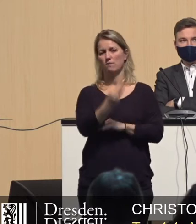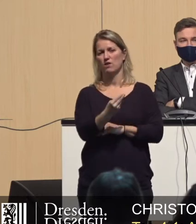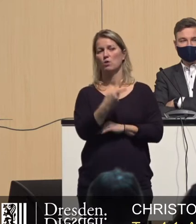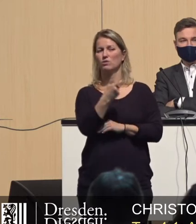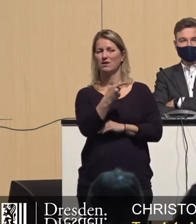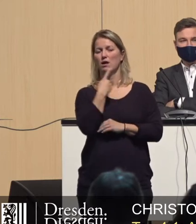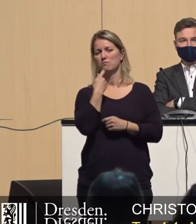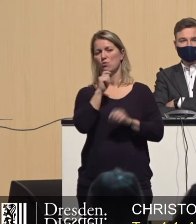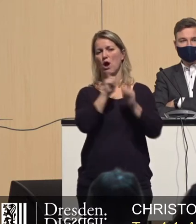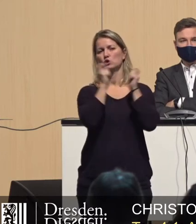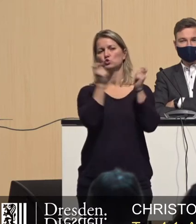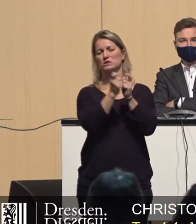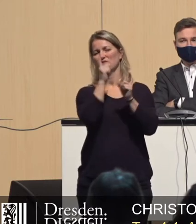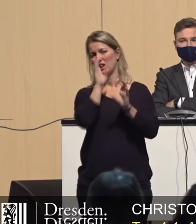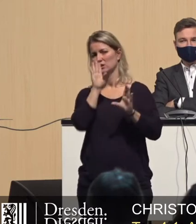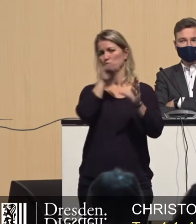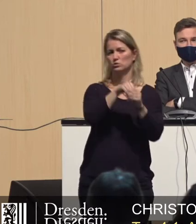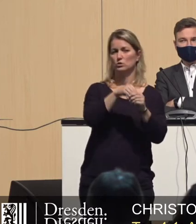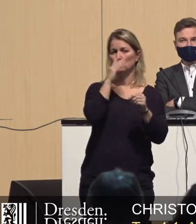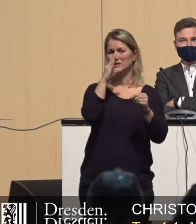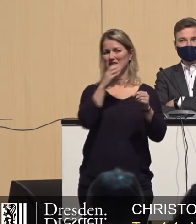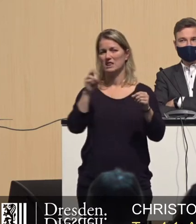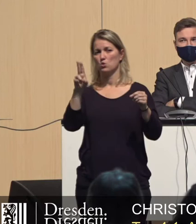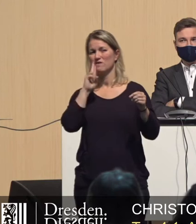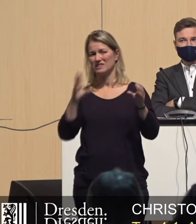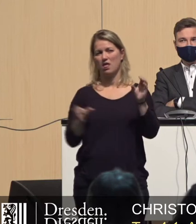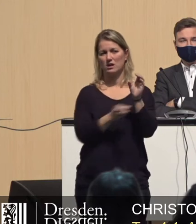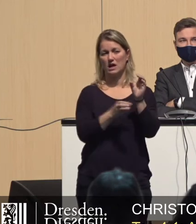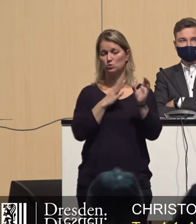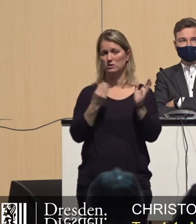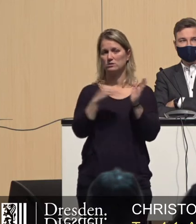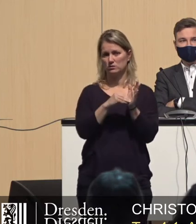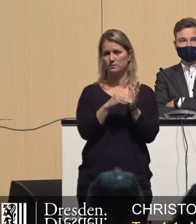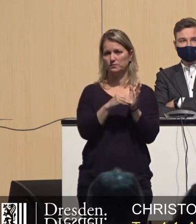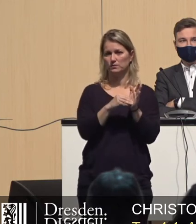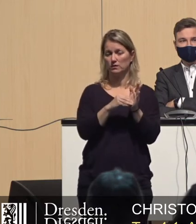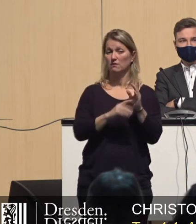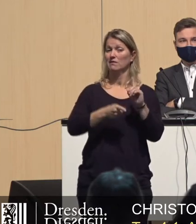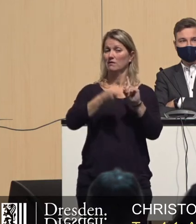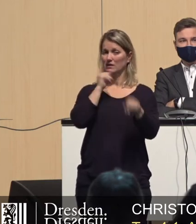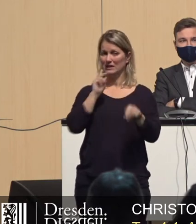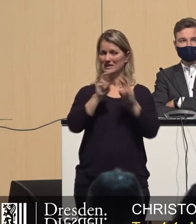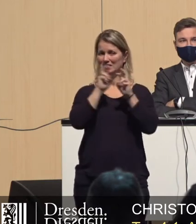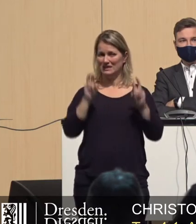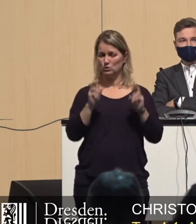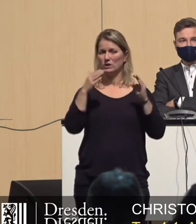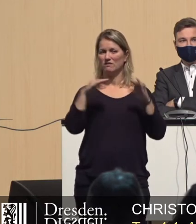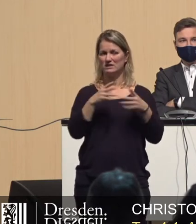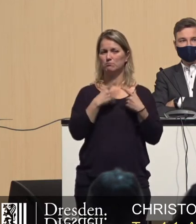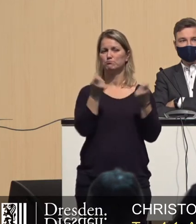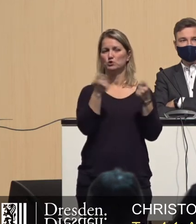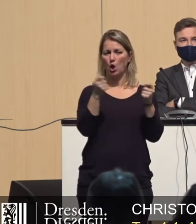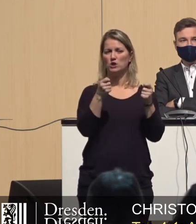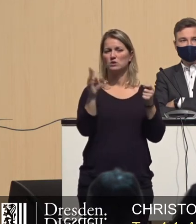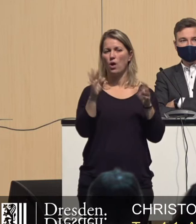zustimmen mit der Ergänzung der CDU. Das liegt zwar hinter dem, was wir in der vergangenen Sitzung beschlossen haben, zurück, aber wir denken,